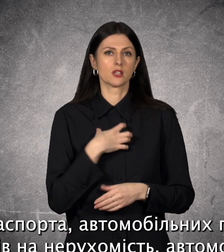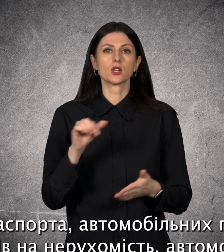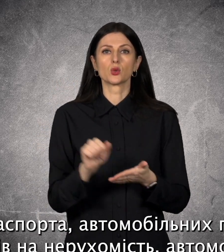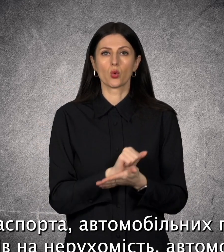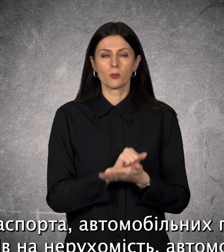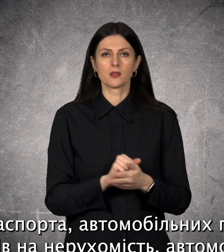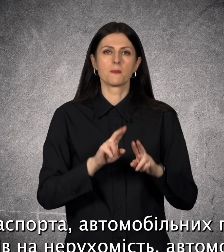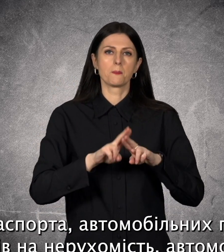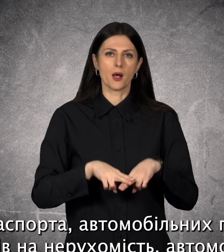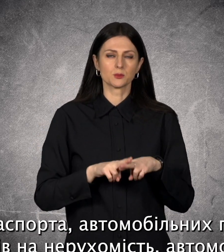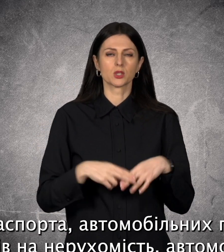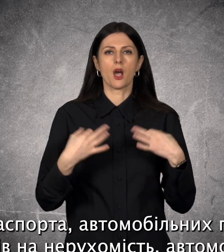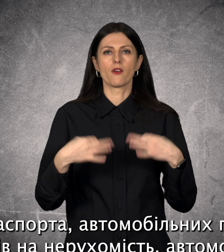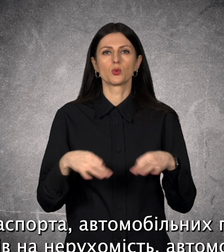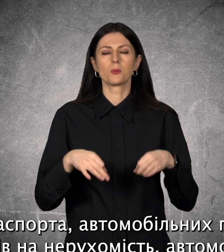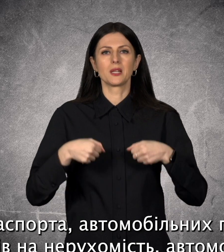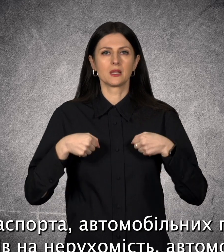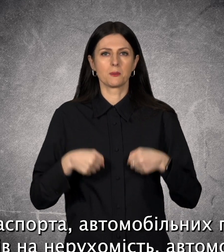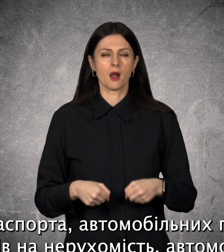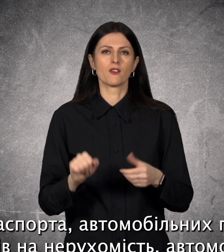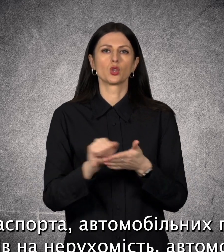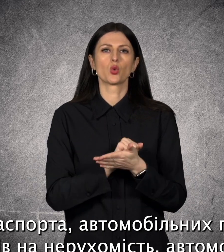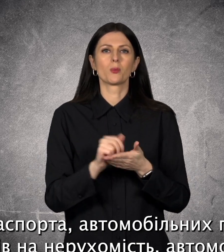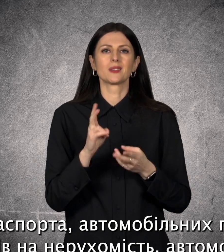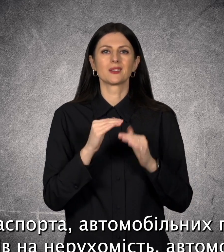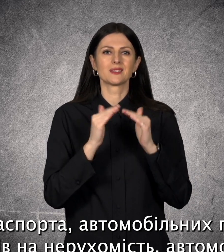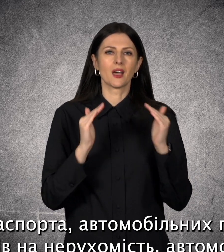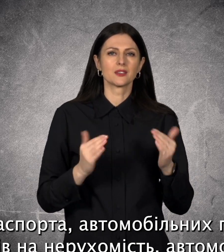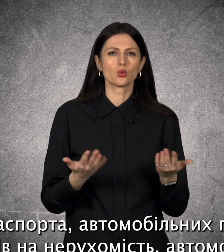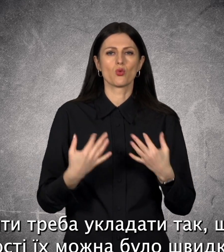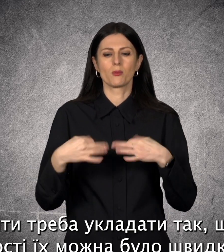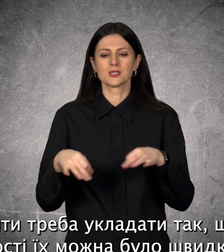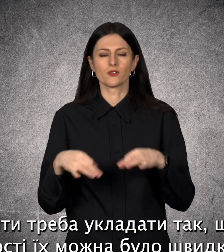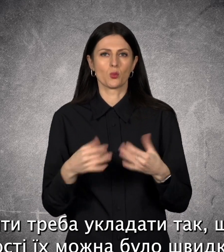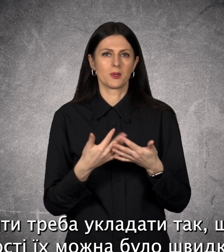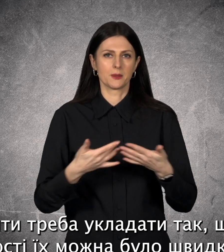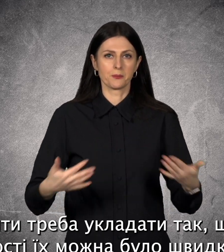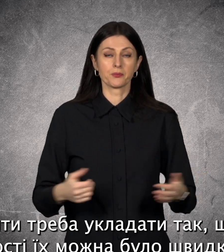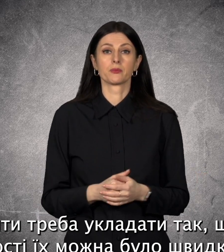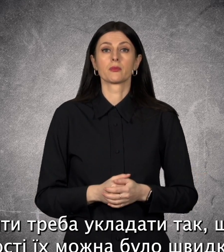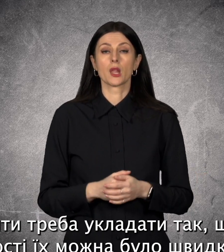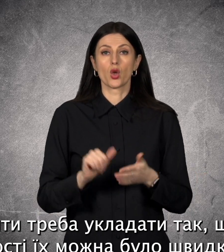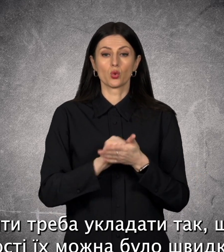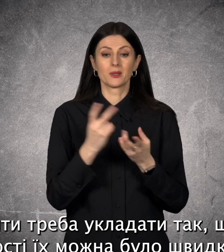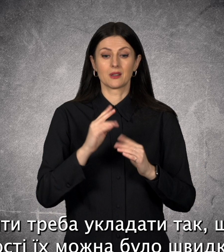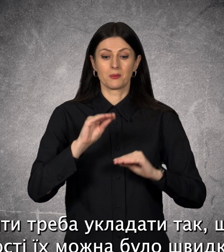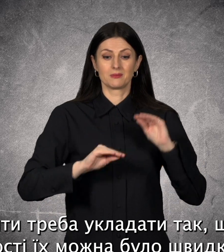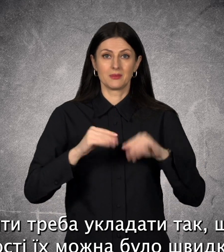паспорта, автомобільних прав, документів на нерухомість, автомобіль і так далі. Документи треба укладати так, щоб у разі